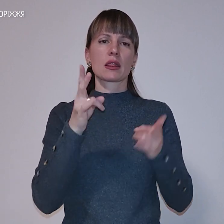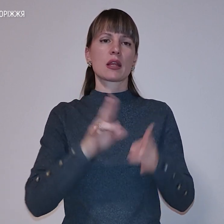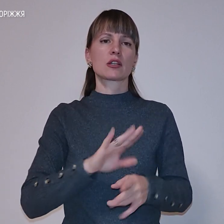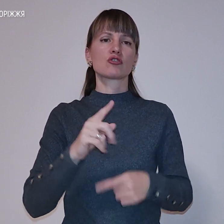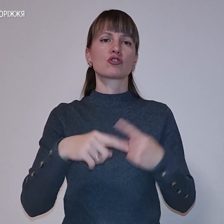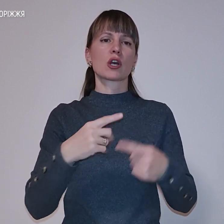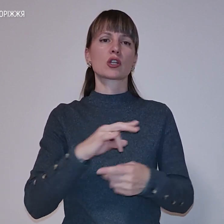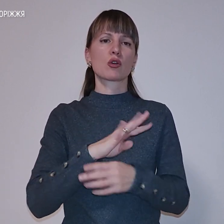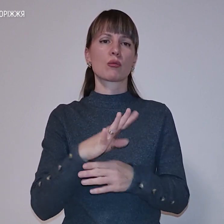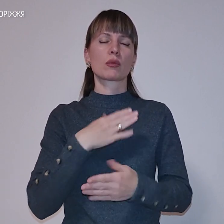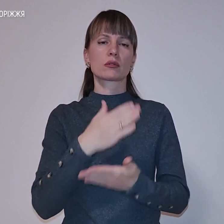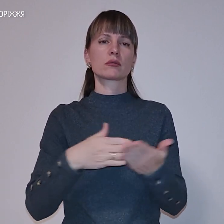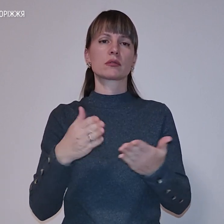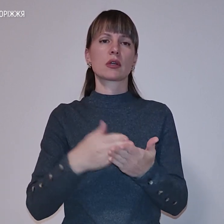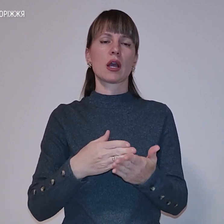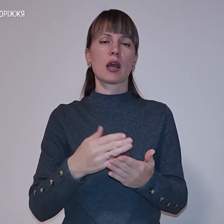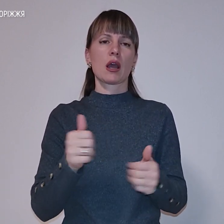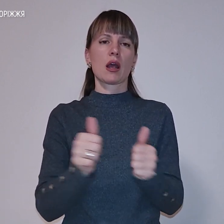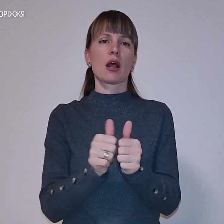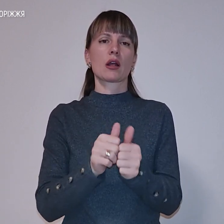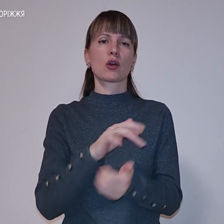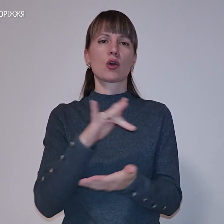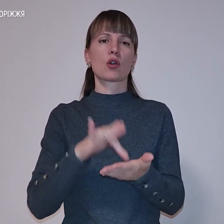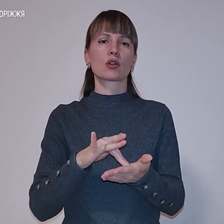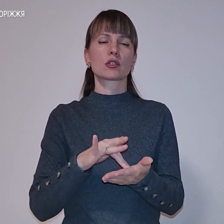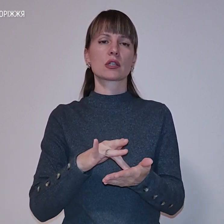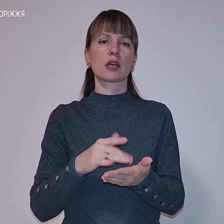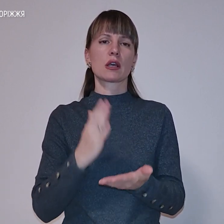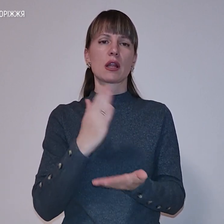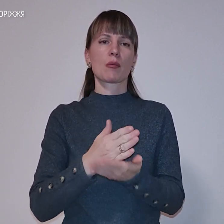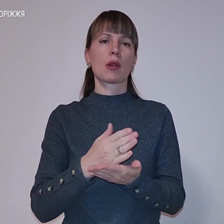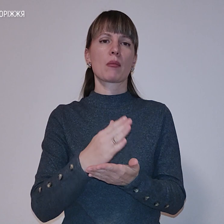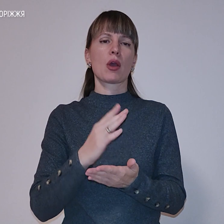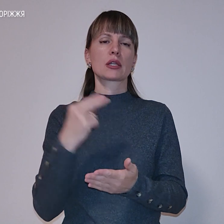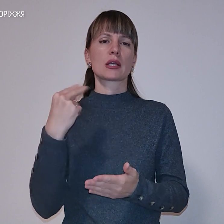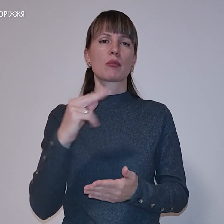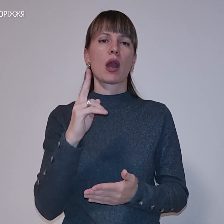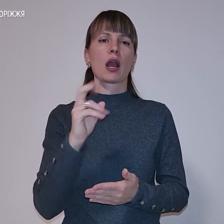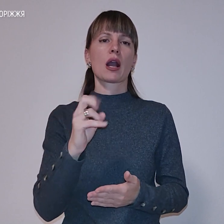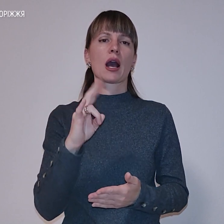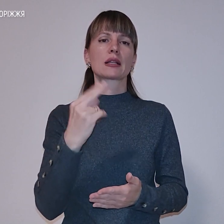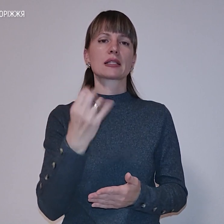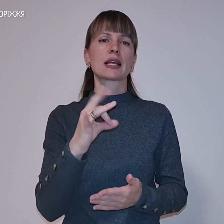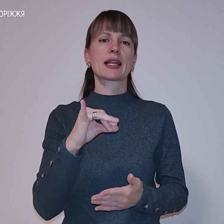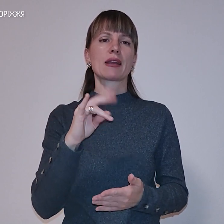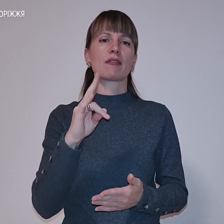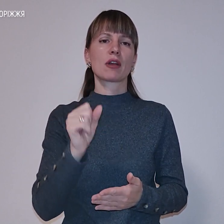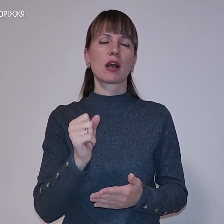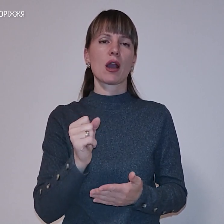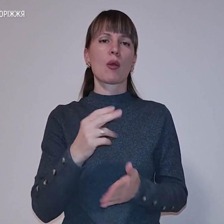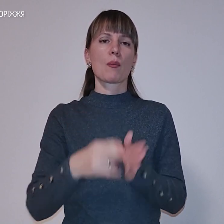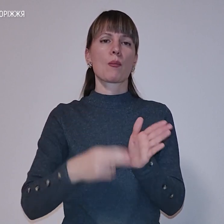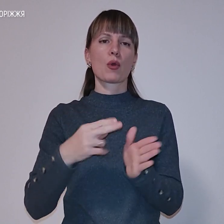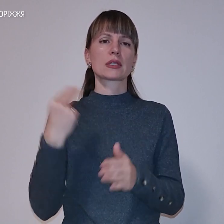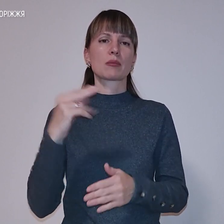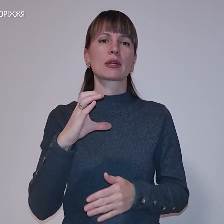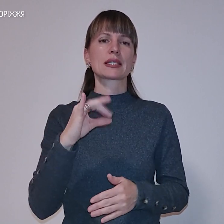скасовані приміський рейск «Запоріжжя-Канцерівка». Поїзд сполучення у «Запоріжжя-Синельникова» відправився у 9